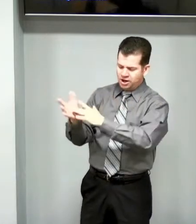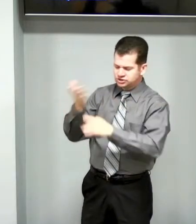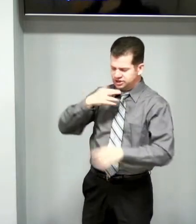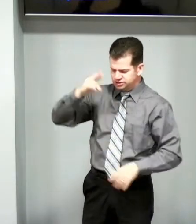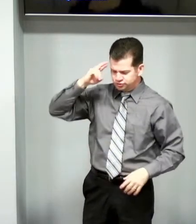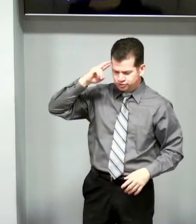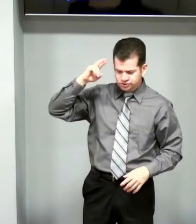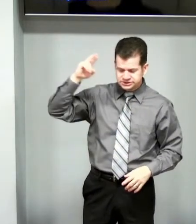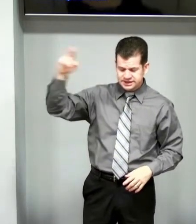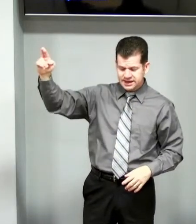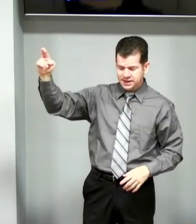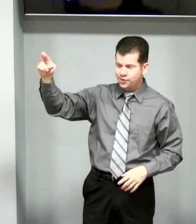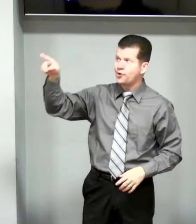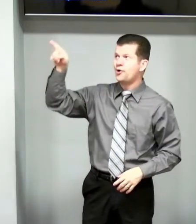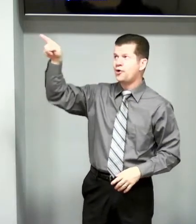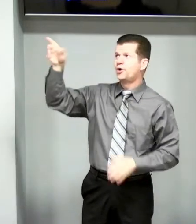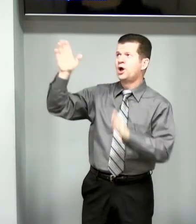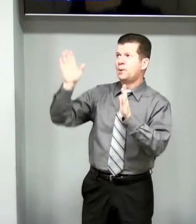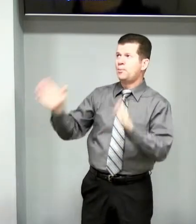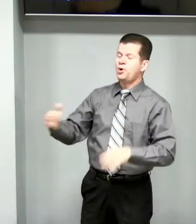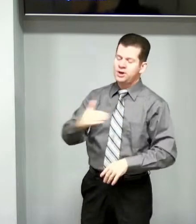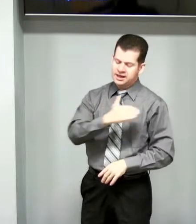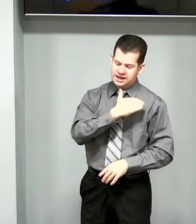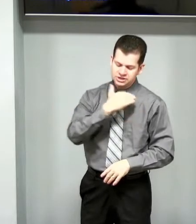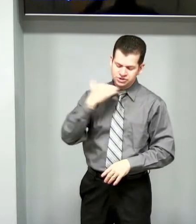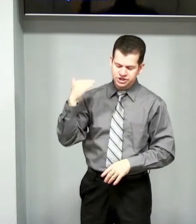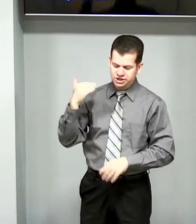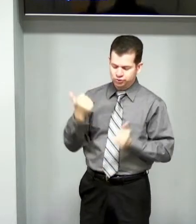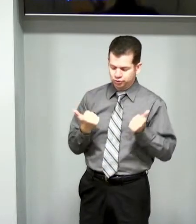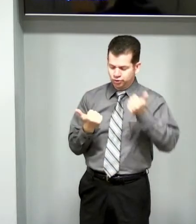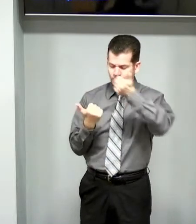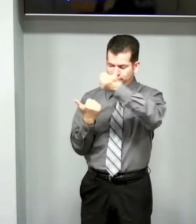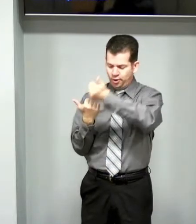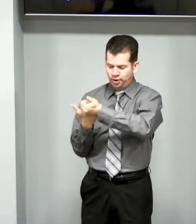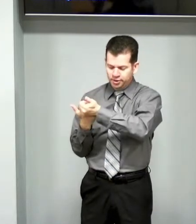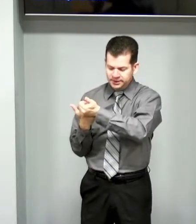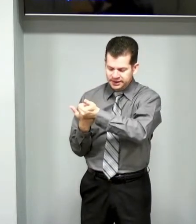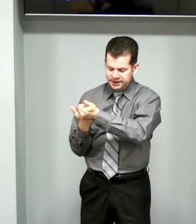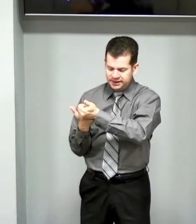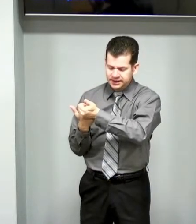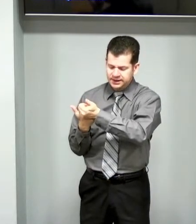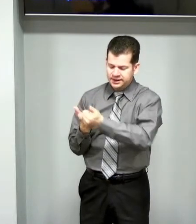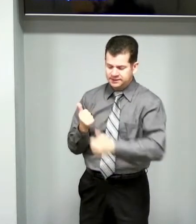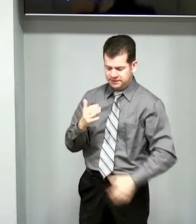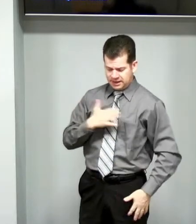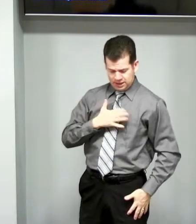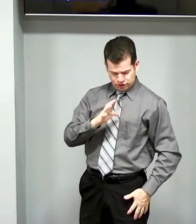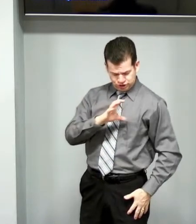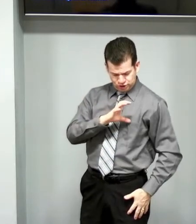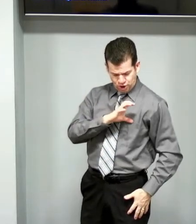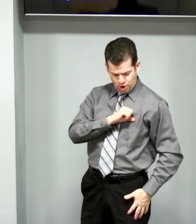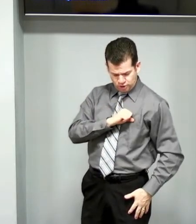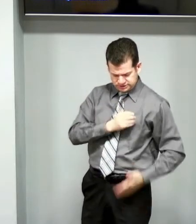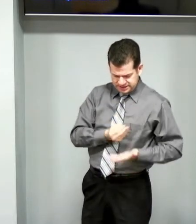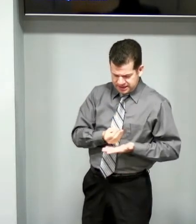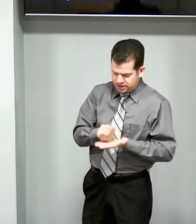Jesus, Senhor, por este do por mim. Te dou, Senhor,